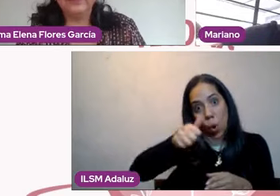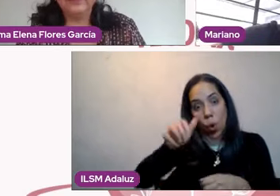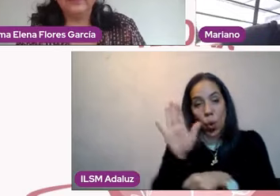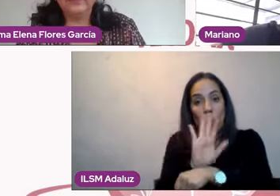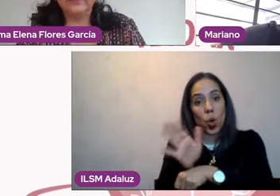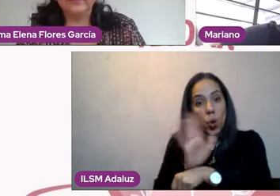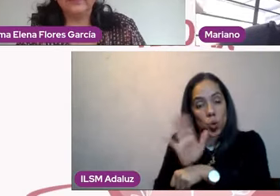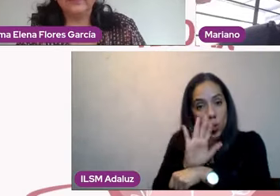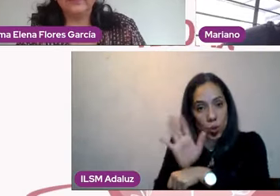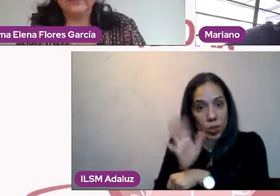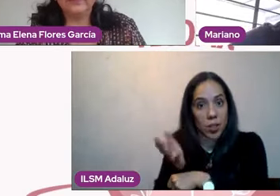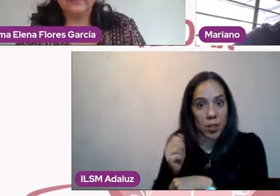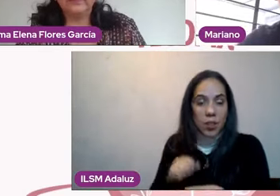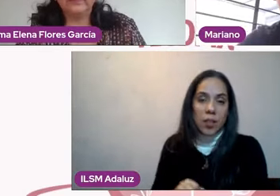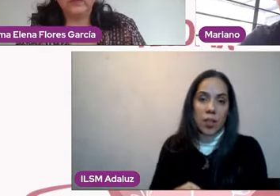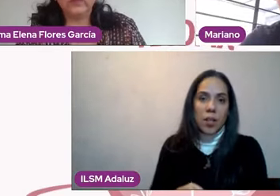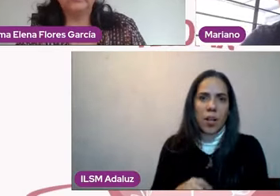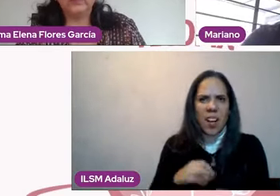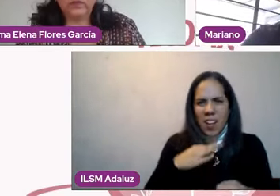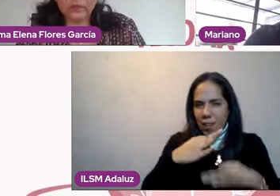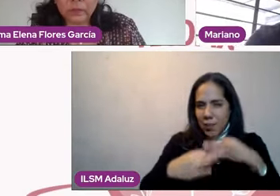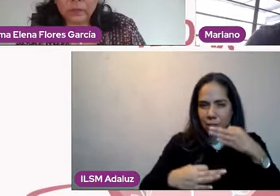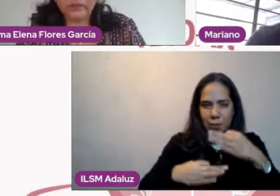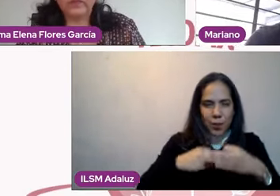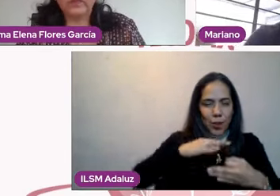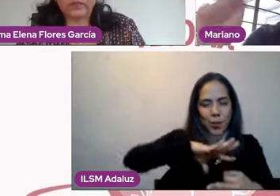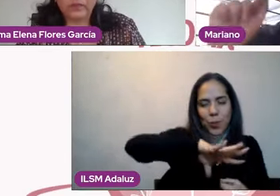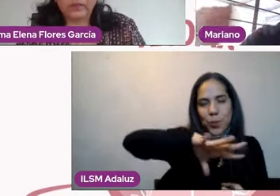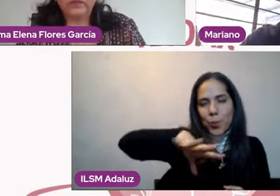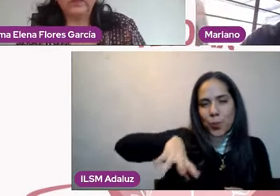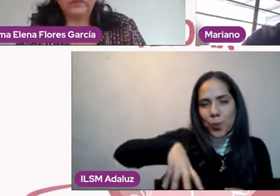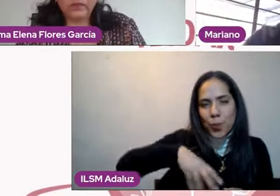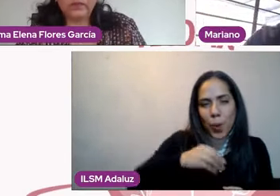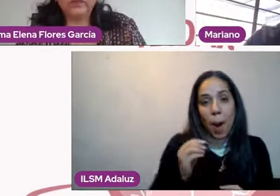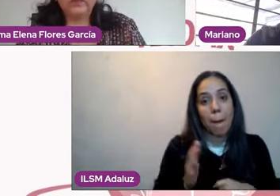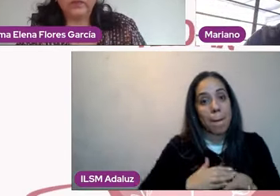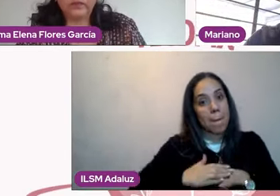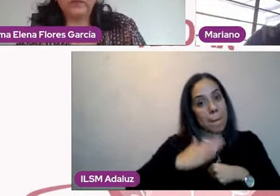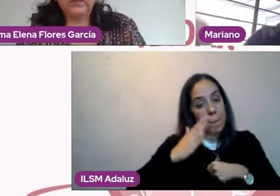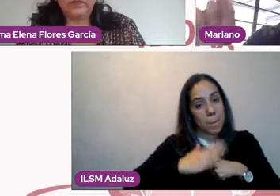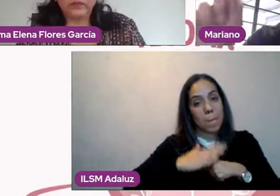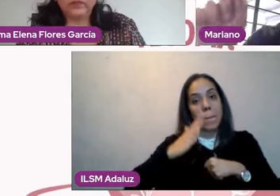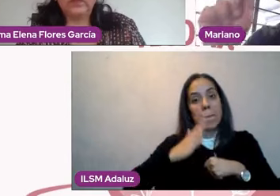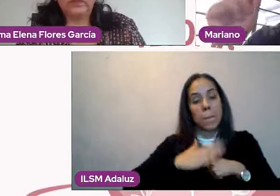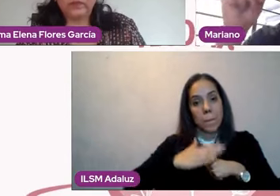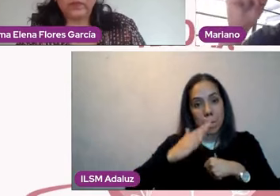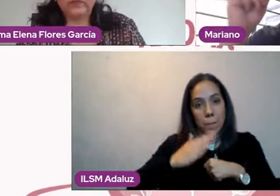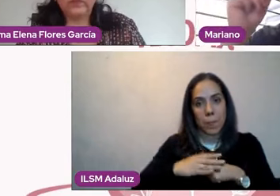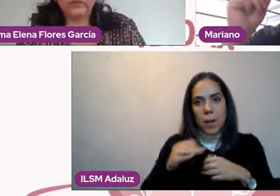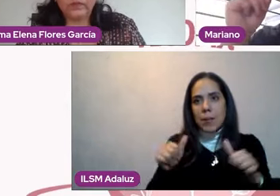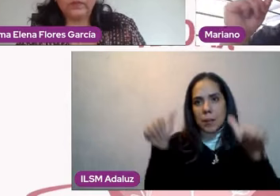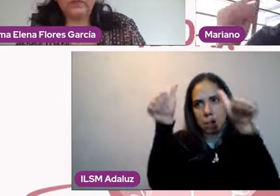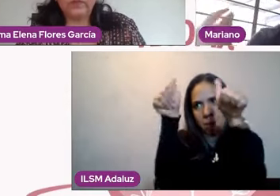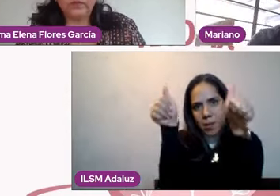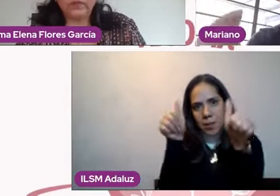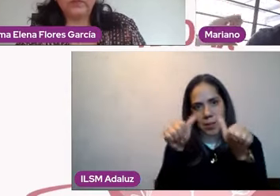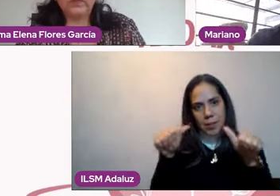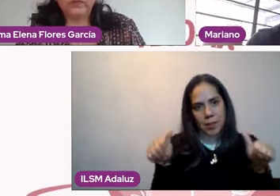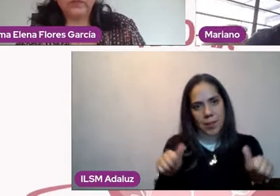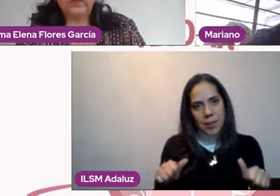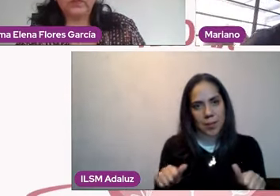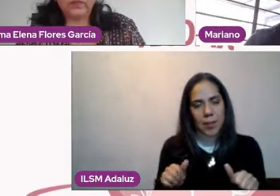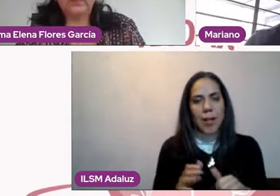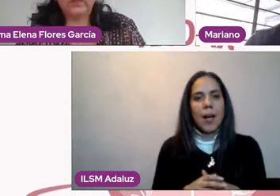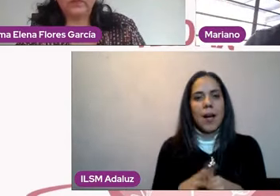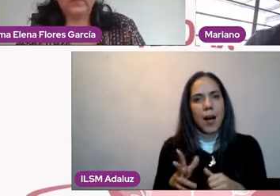producción artística, también ayuda por lo menos para empezar a tener ciertas dudas y